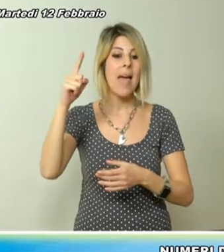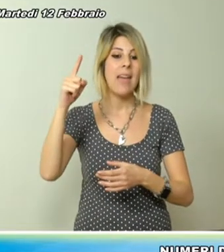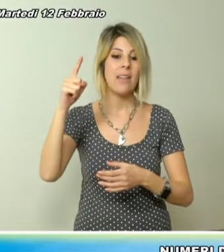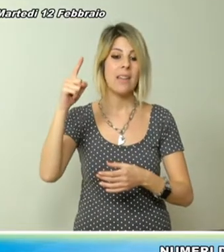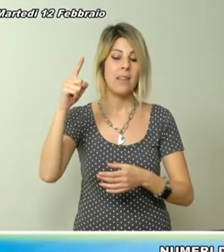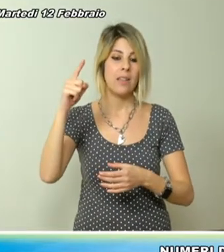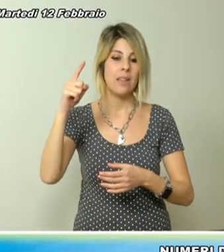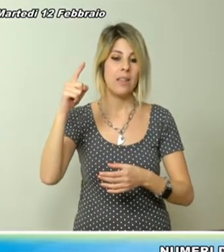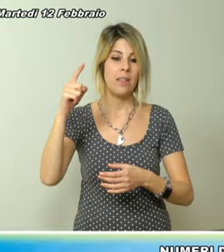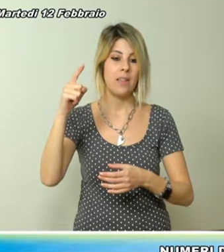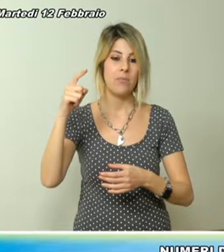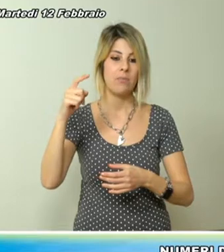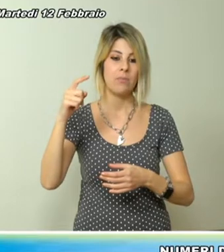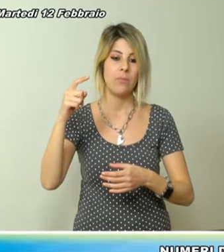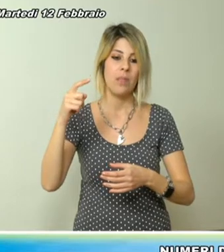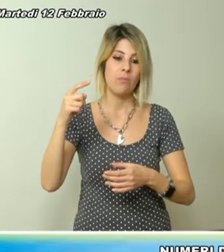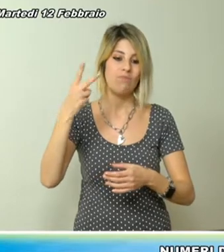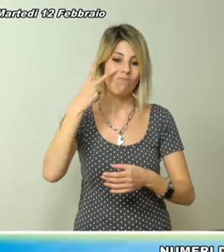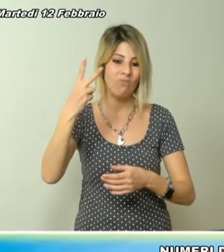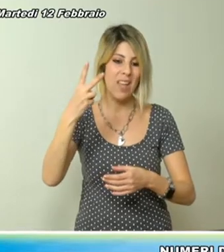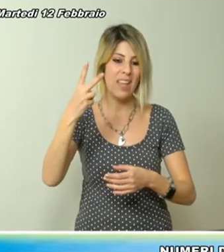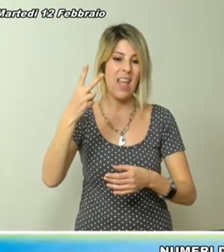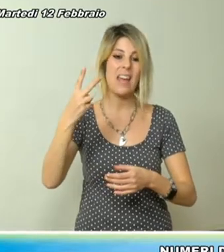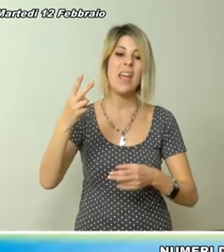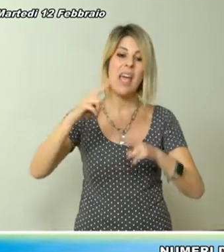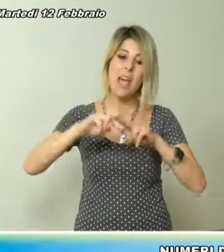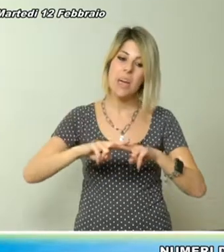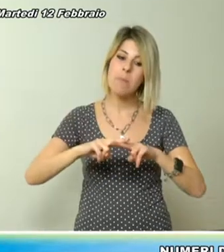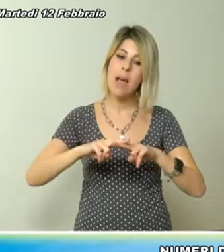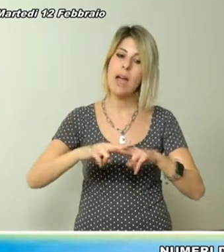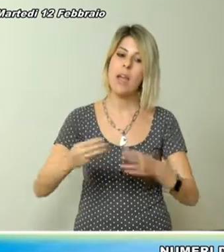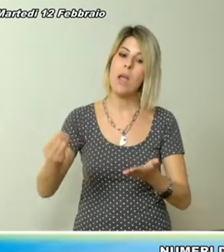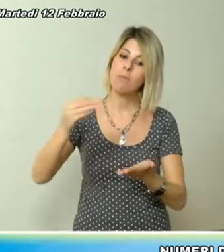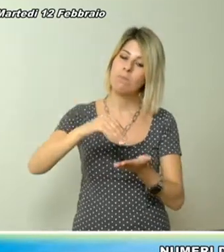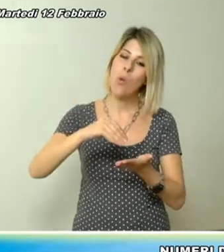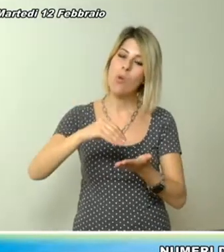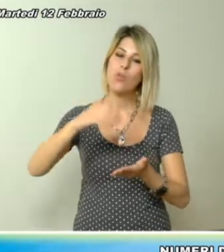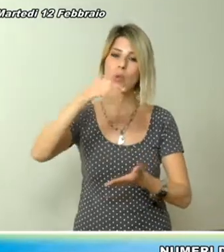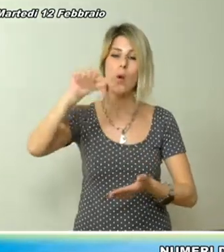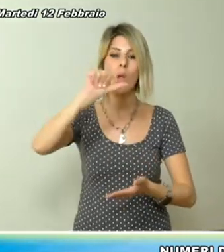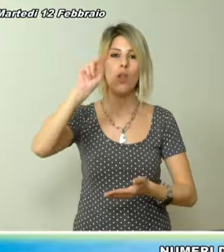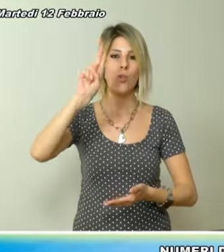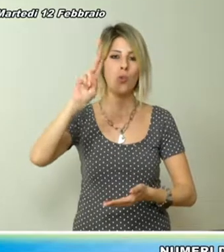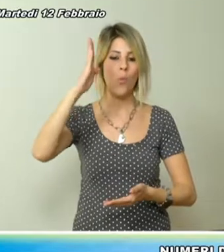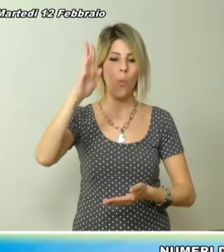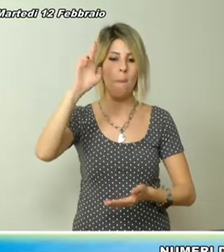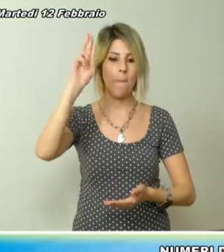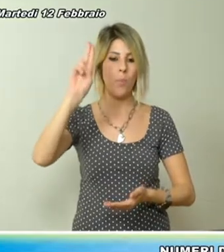resta ancora spazio sulle tribune vicine a Subrociu e in quelle di Portigedda.